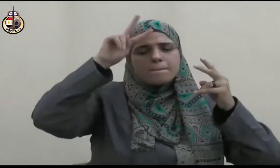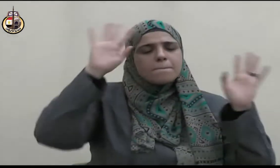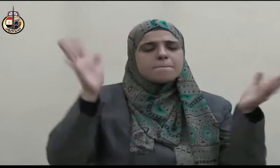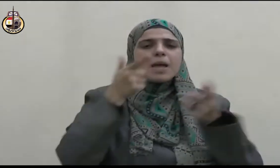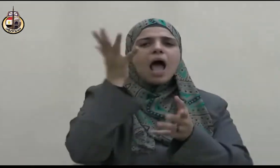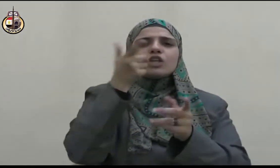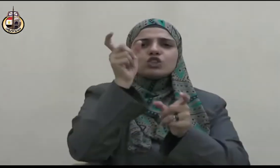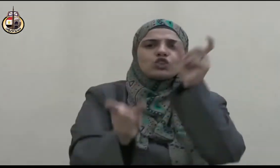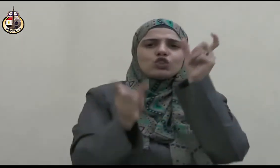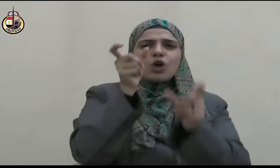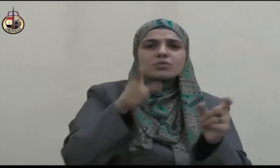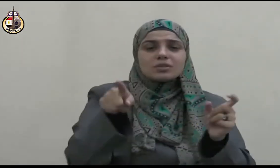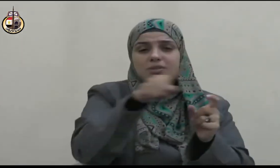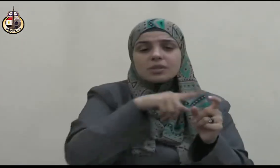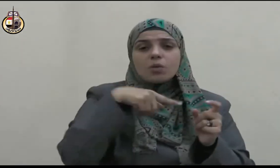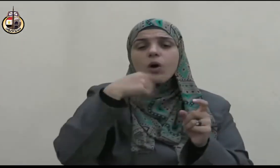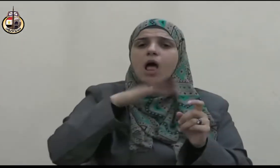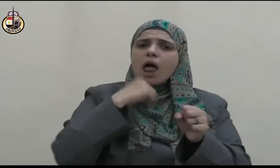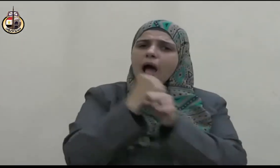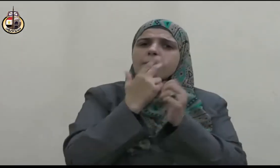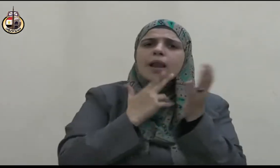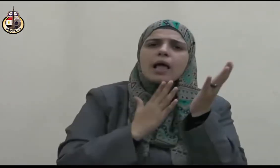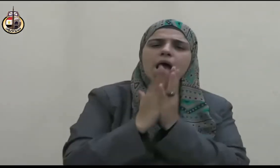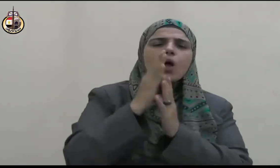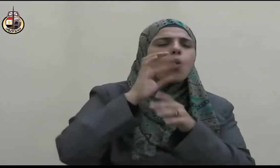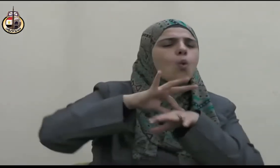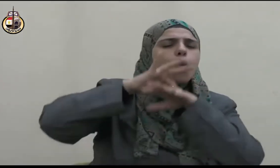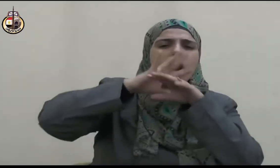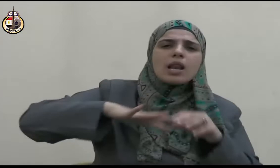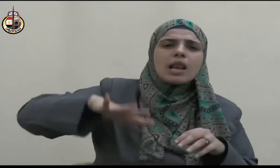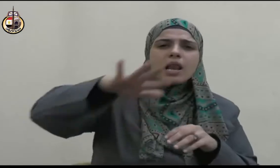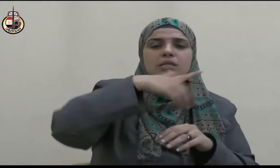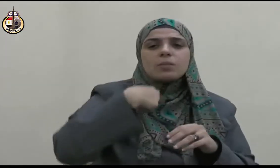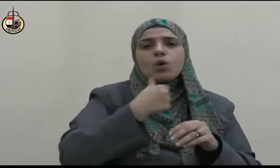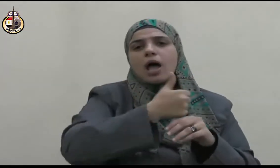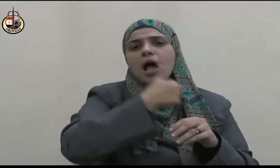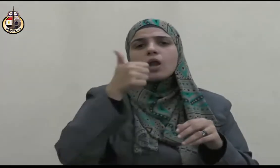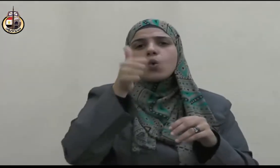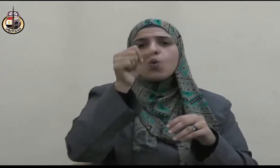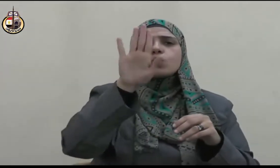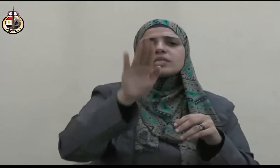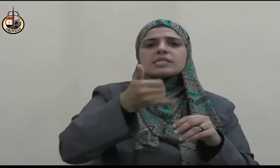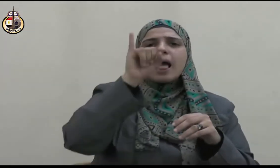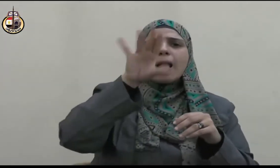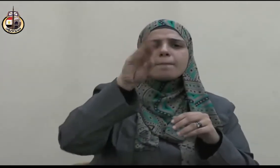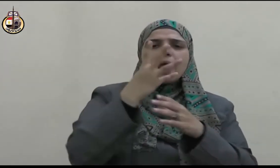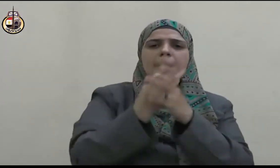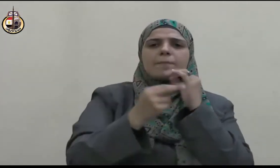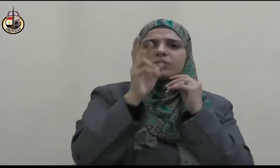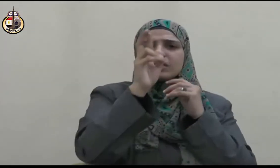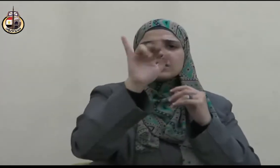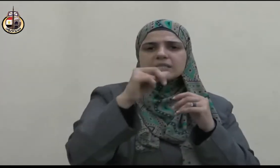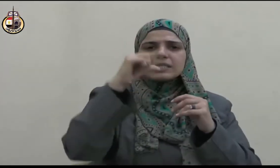ويراعي مشاعرهم في كل شؤون حياتهم فعن سماك بن حرب